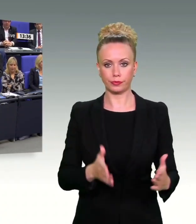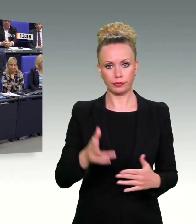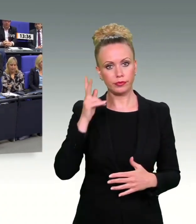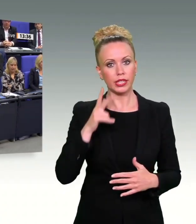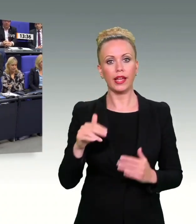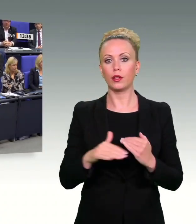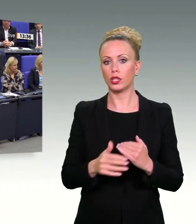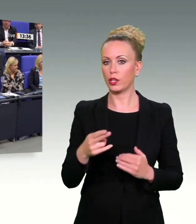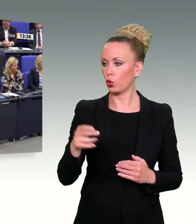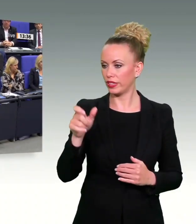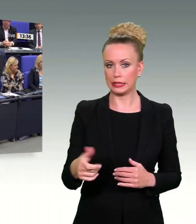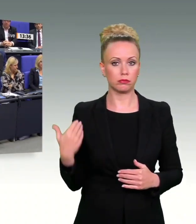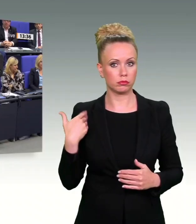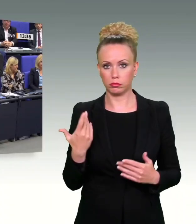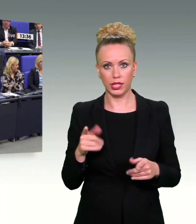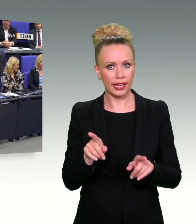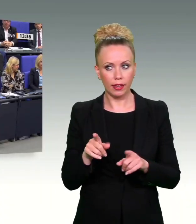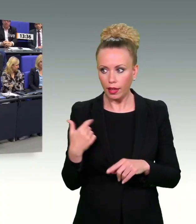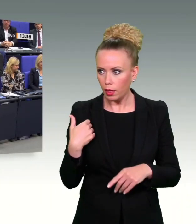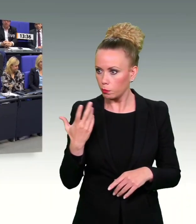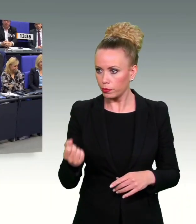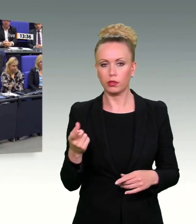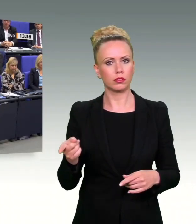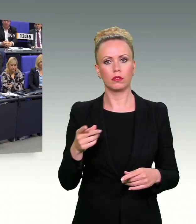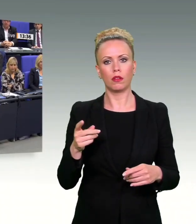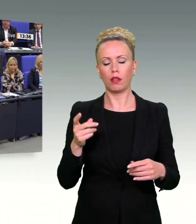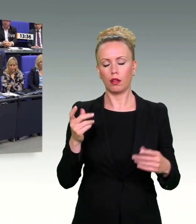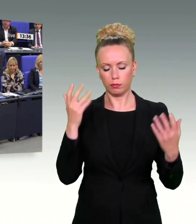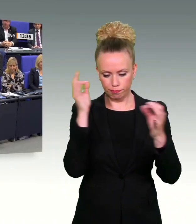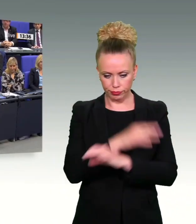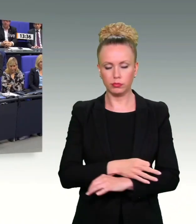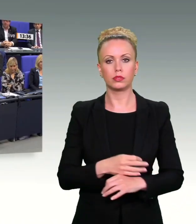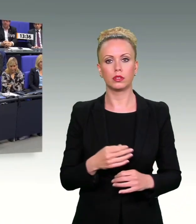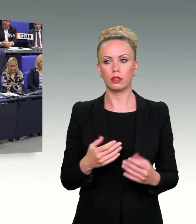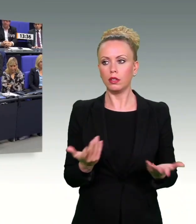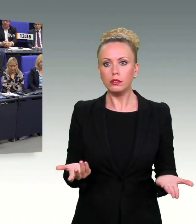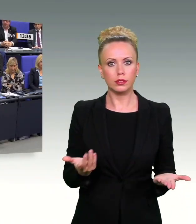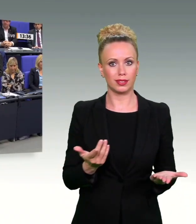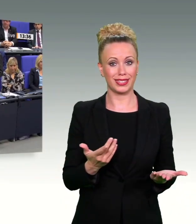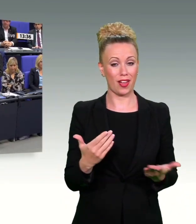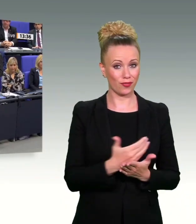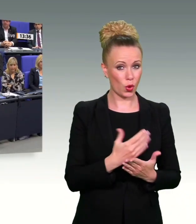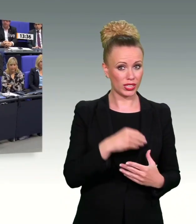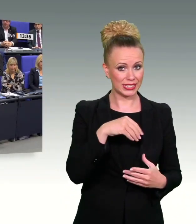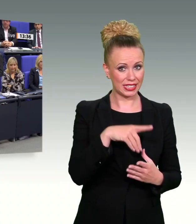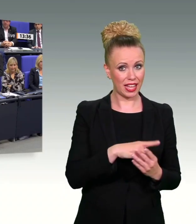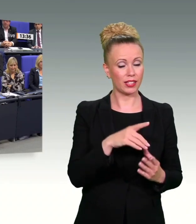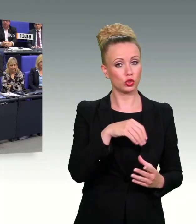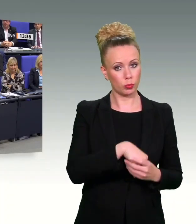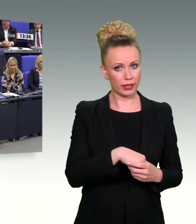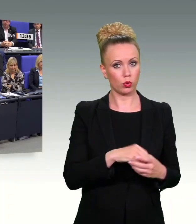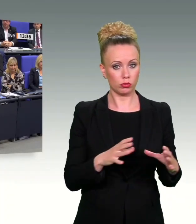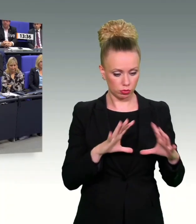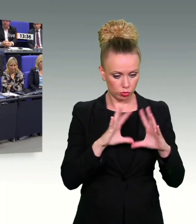gesehen, dass Sie wieder alles miteinander durcheinanderschmeißen, indem Sie wieder von Vorratsdatenspeicherung in der Gänze sprechen. Das ist nicht